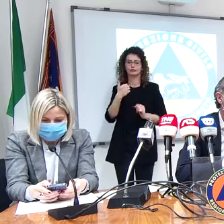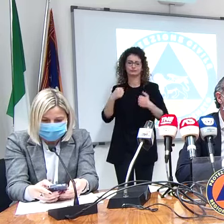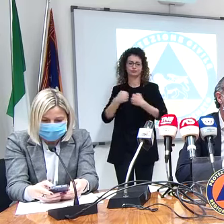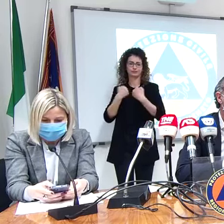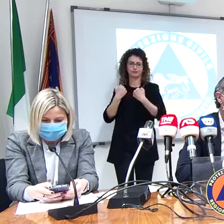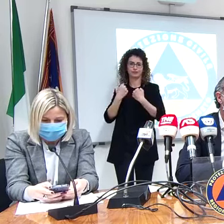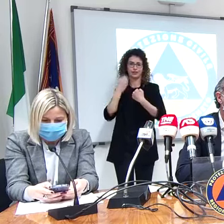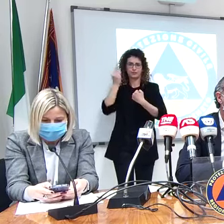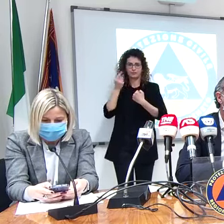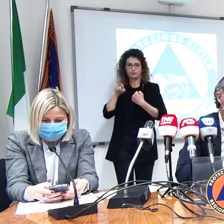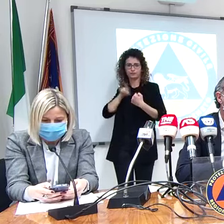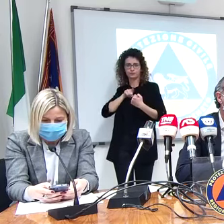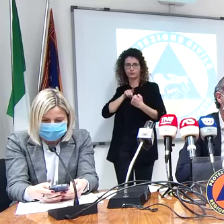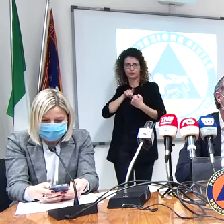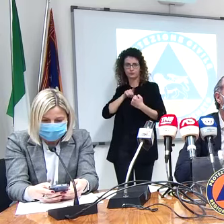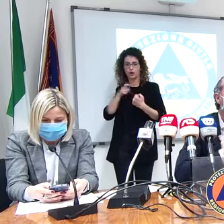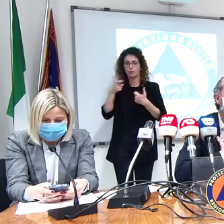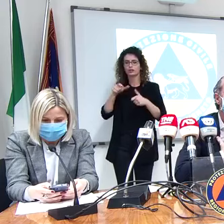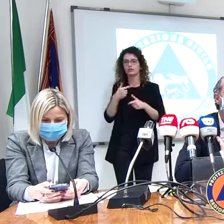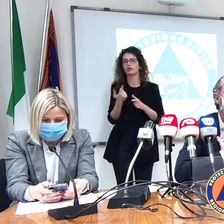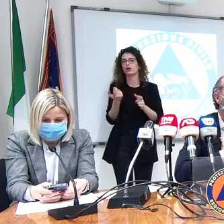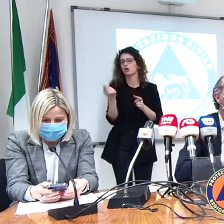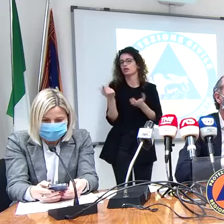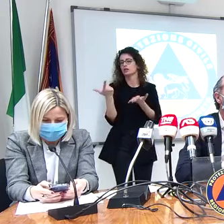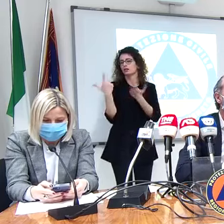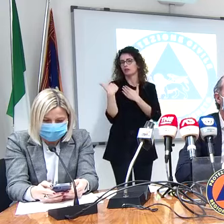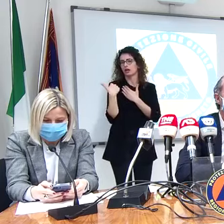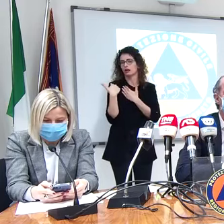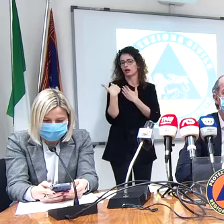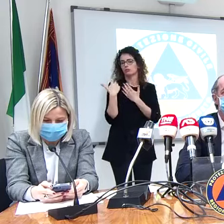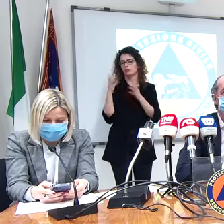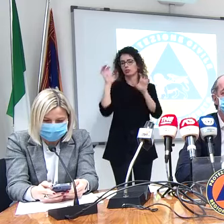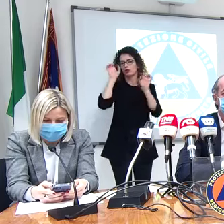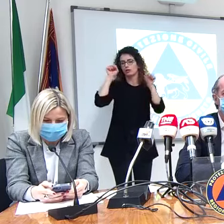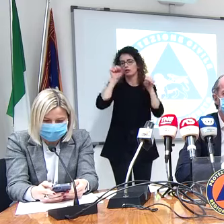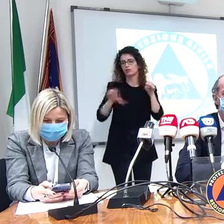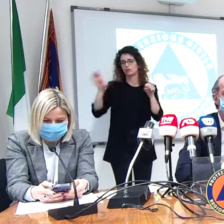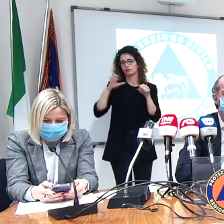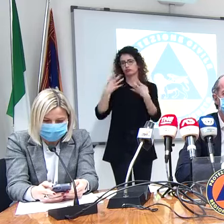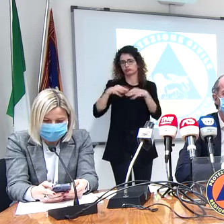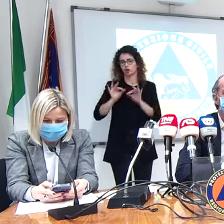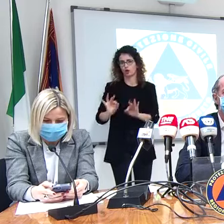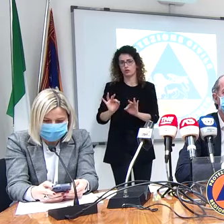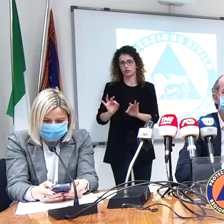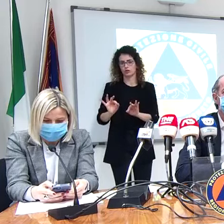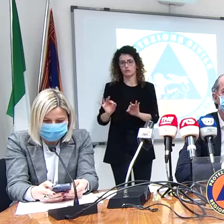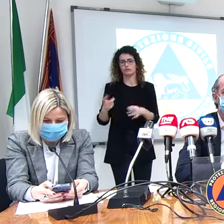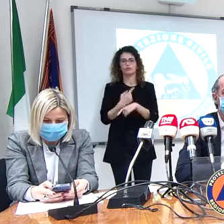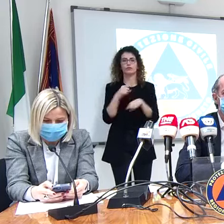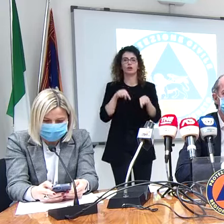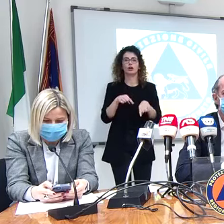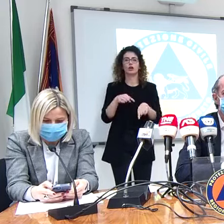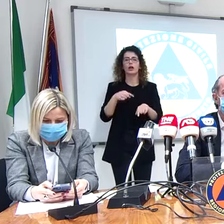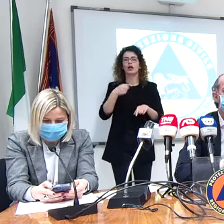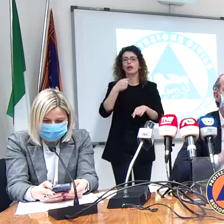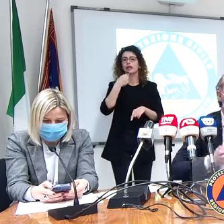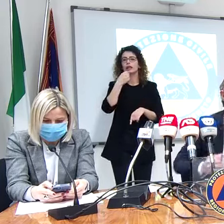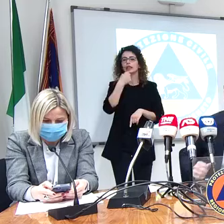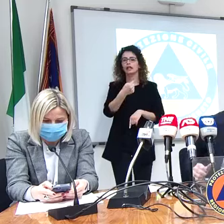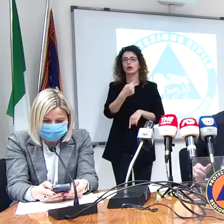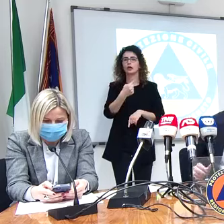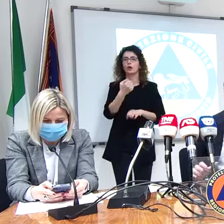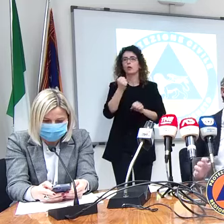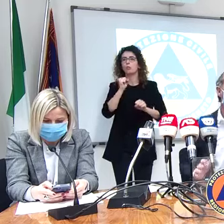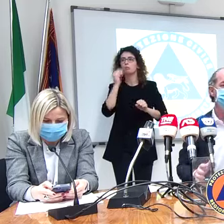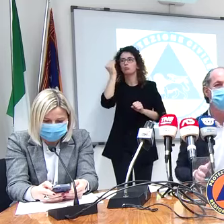quello che ha fatto la Regione Veneto dopodiché non sto avanzando nessuna ipotesi perché non compete